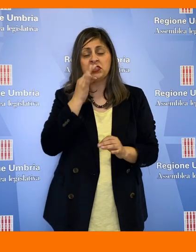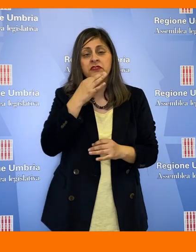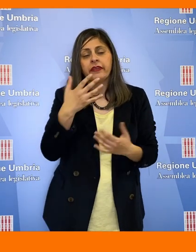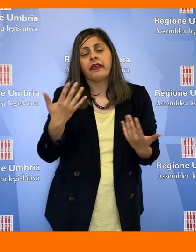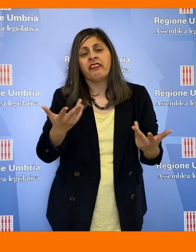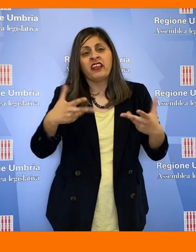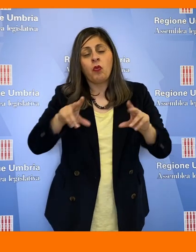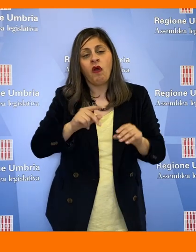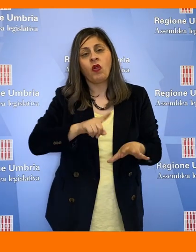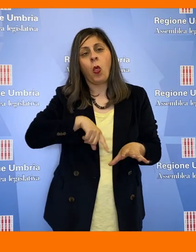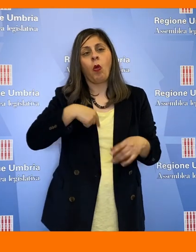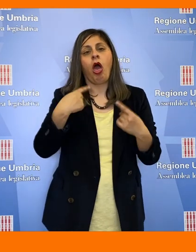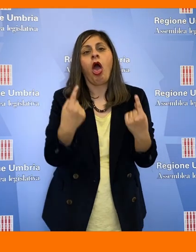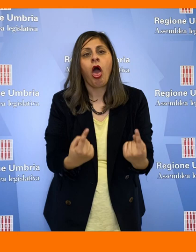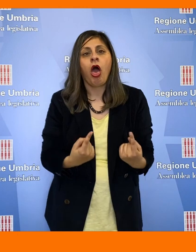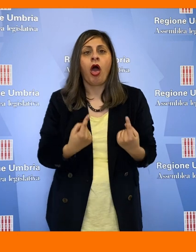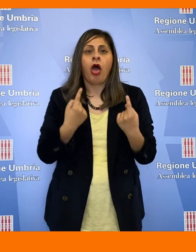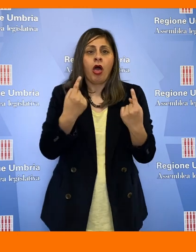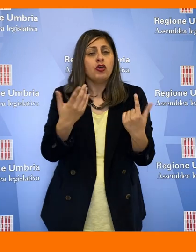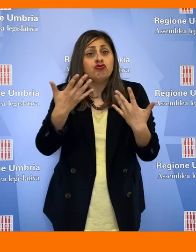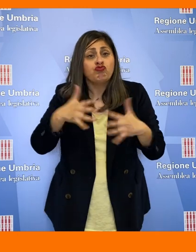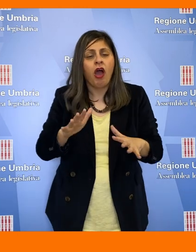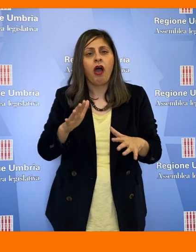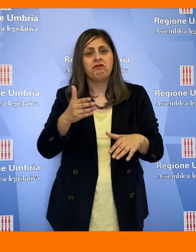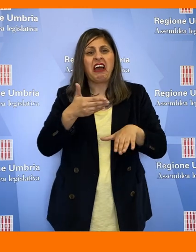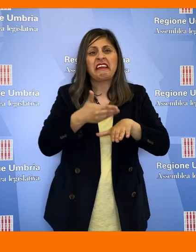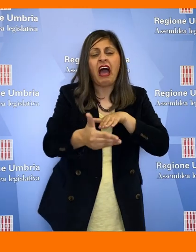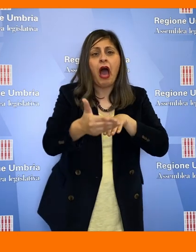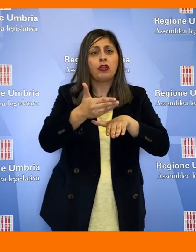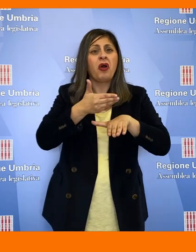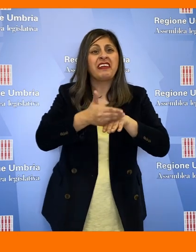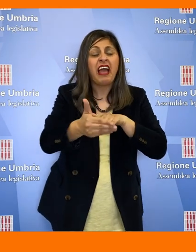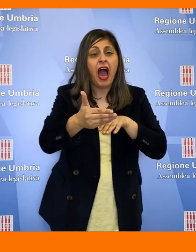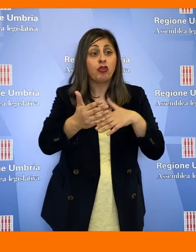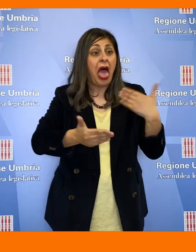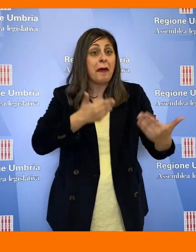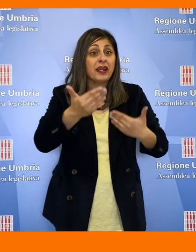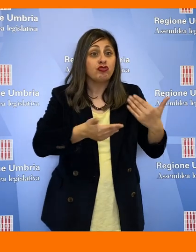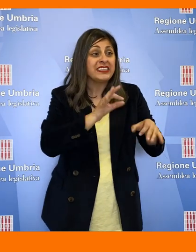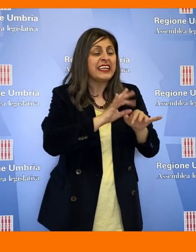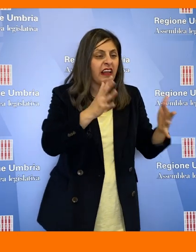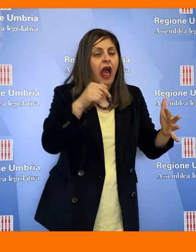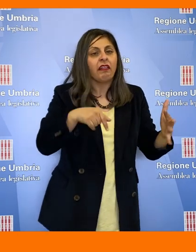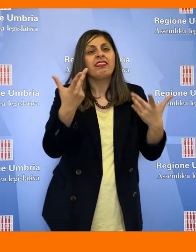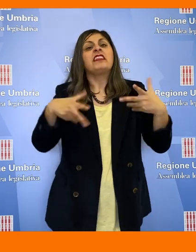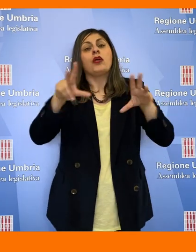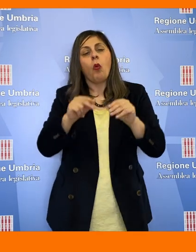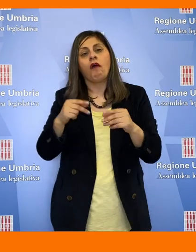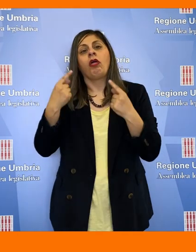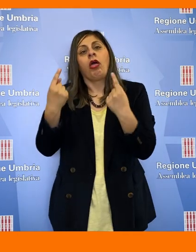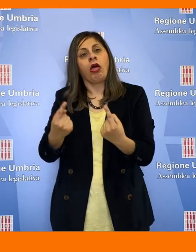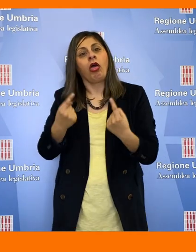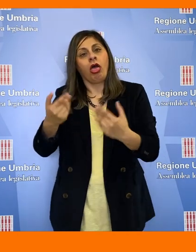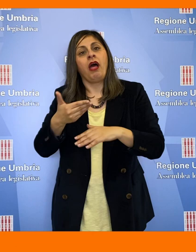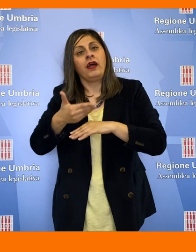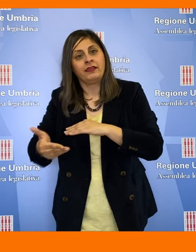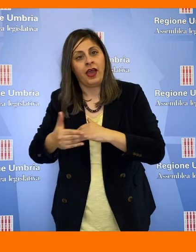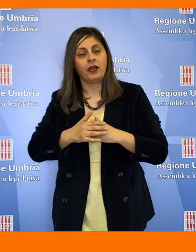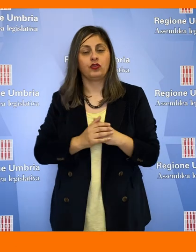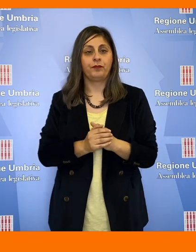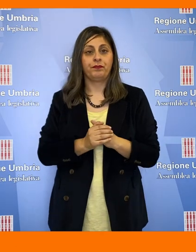Ennesima lungaggine dopo i gravi e ingiustificati ritardi con cui è stata affrontata l'emergenza sanitaria in atto.